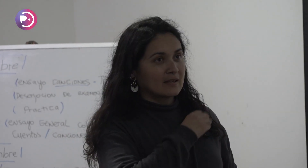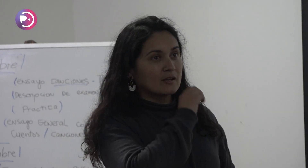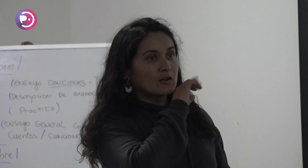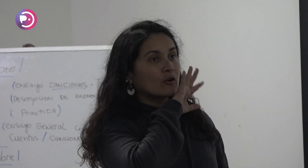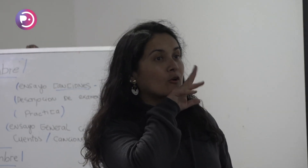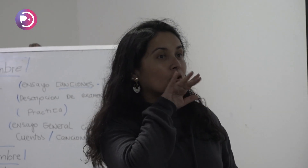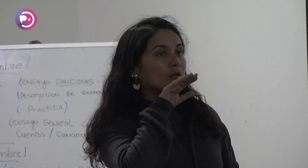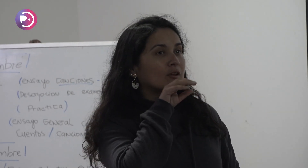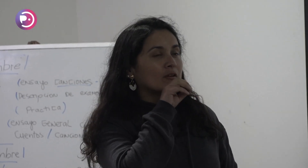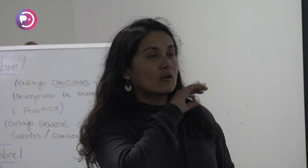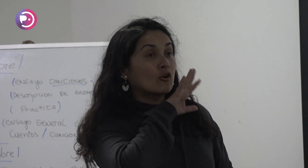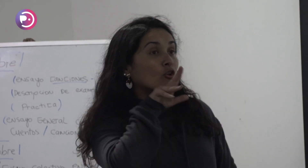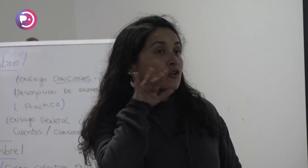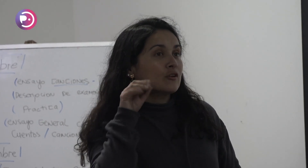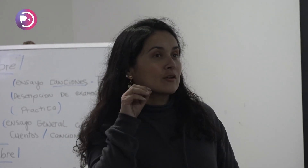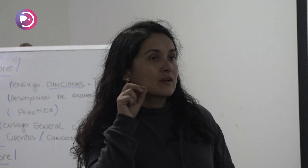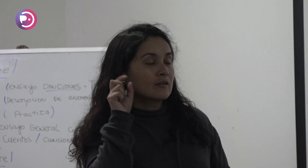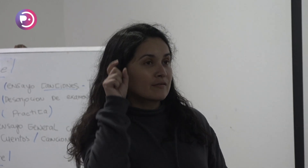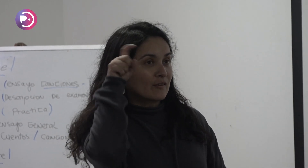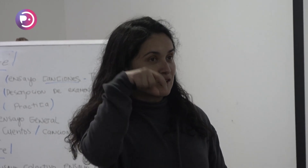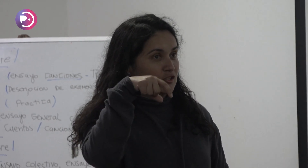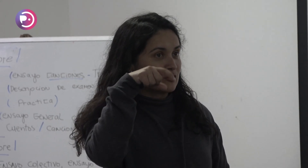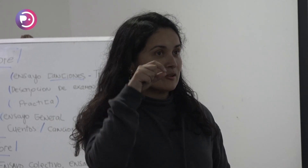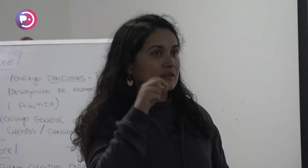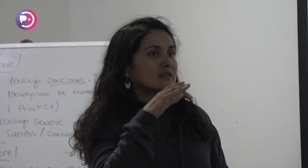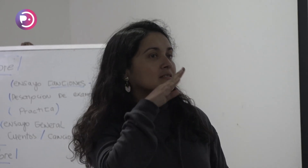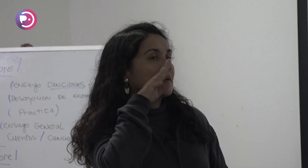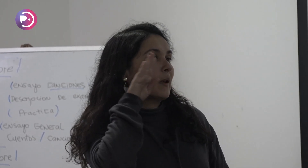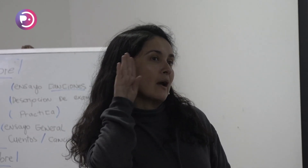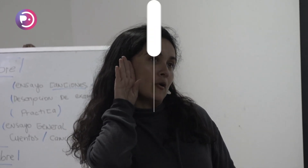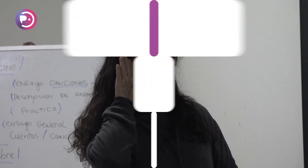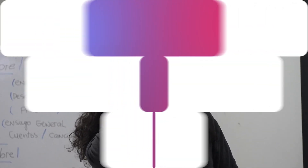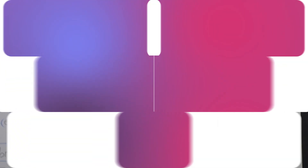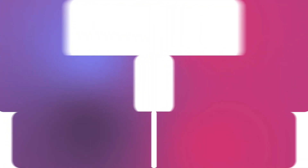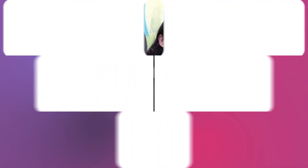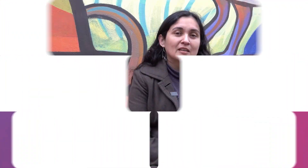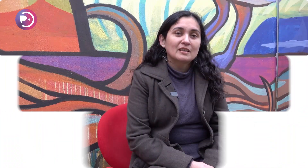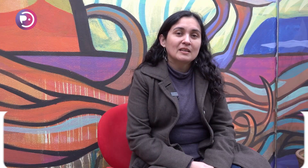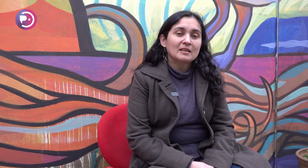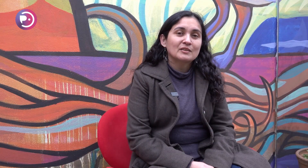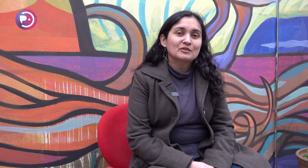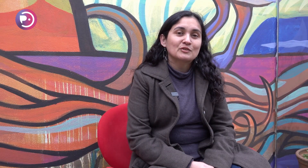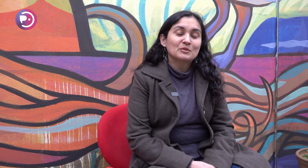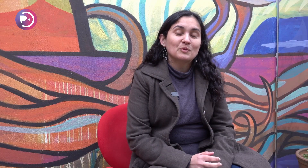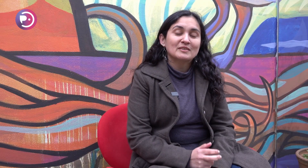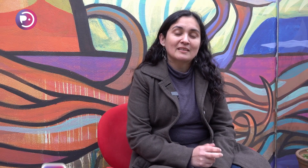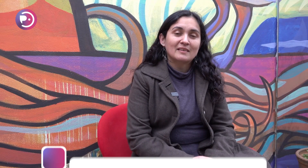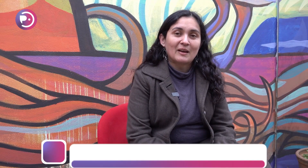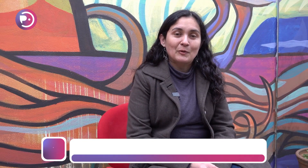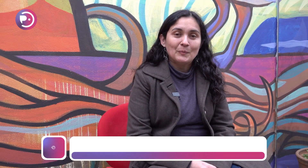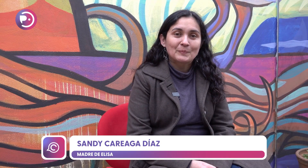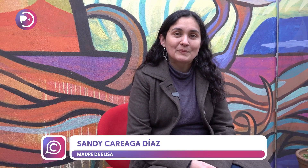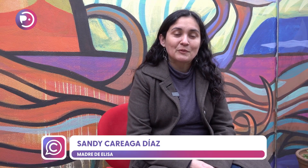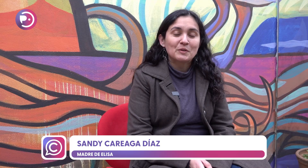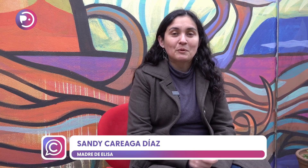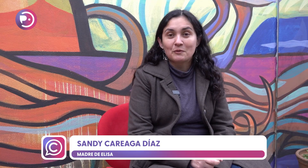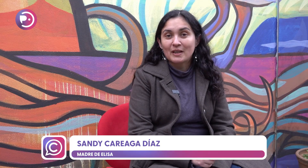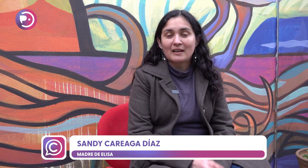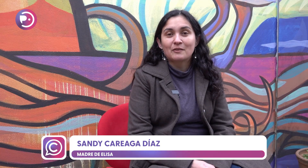Mi hija es la primera persona en la familia que tiene esta condición y nosotros somos de Santiago, nos vinimos a vivir acá en